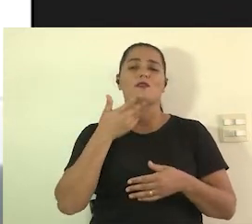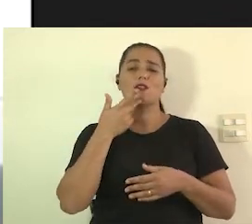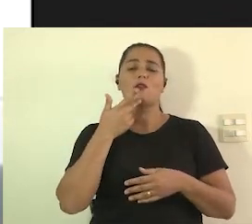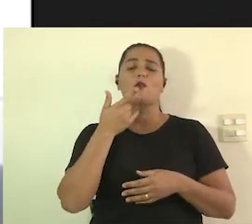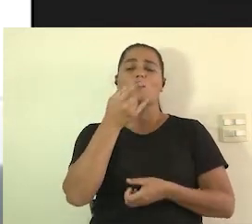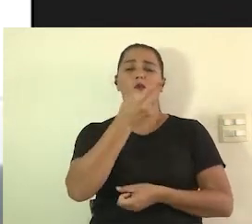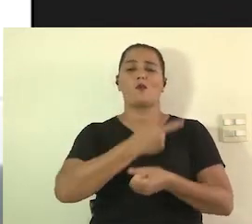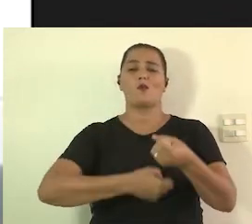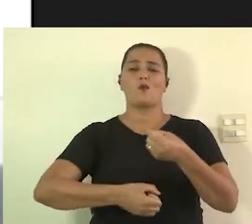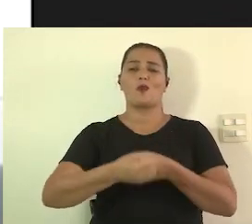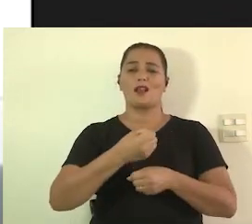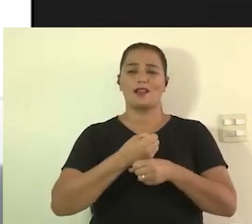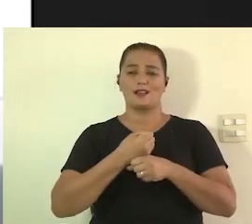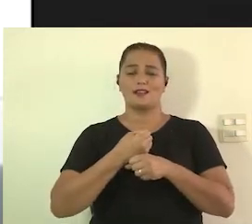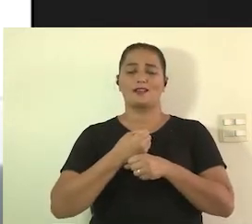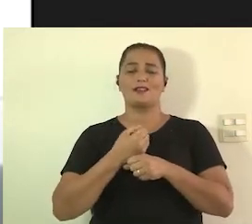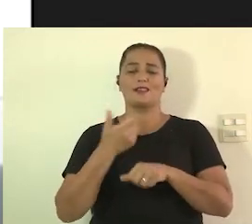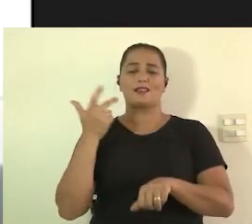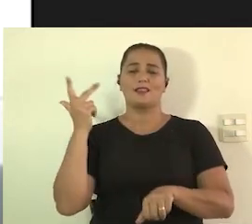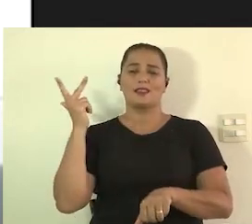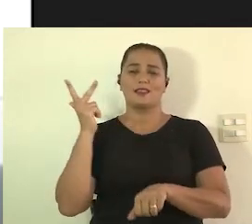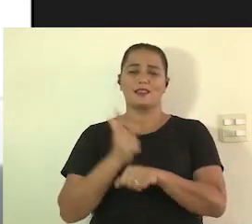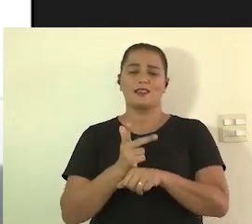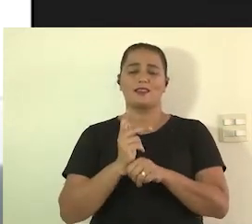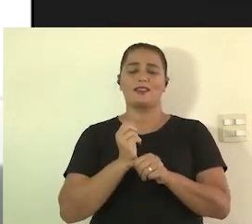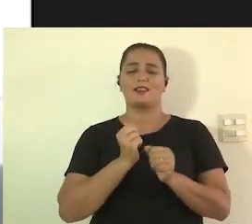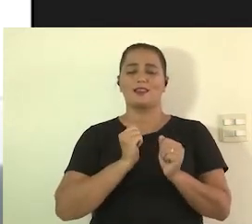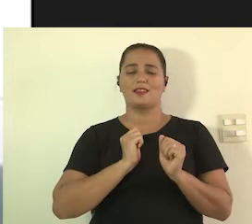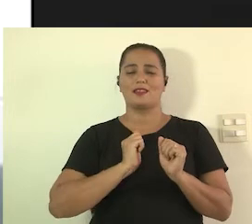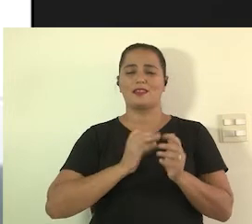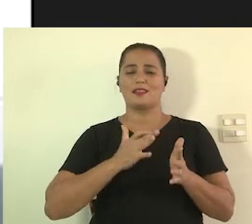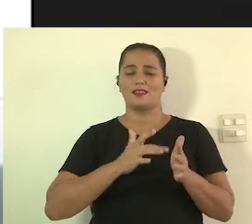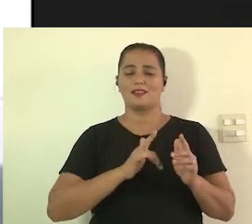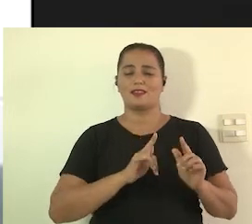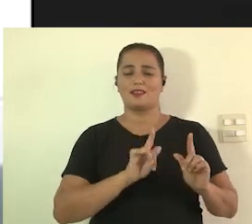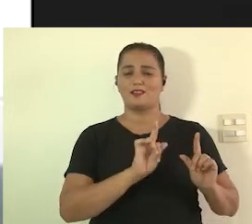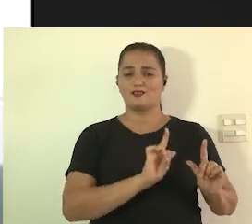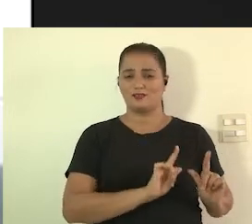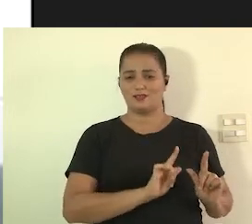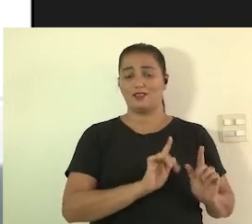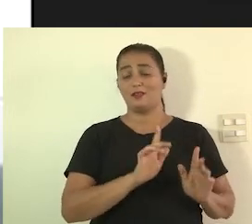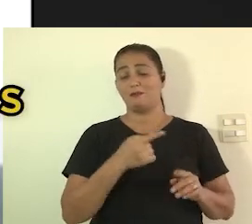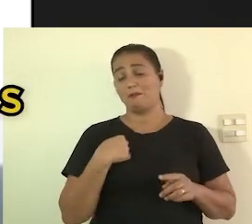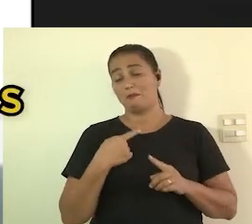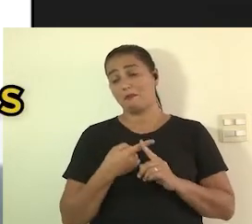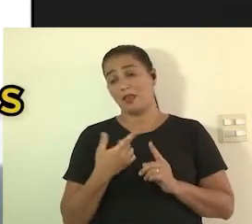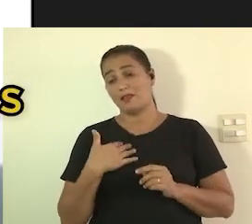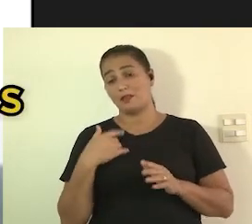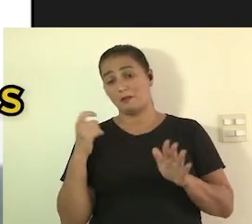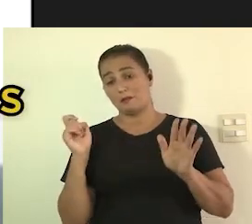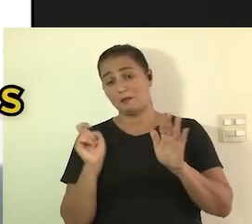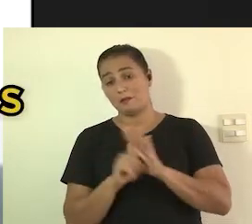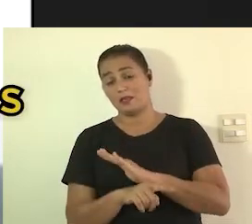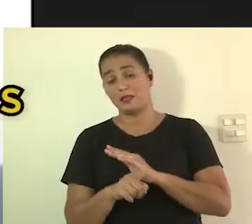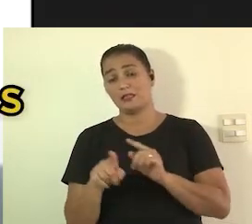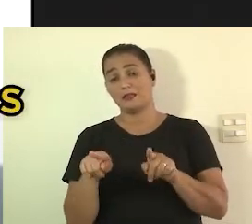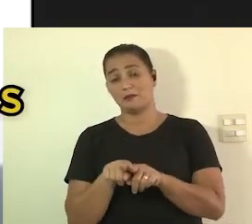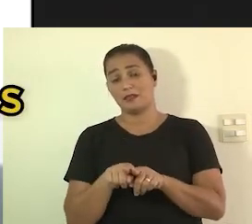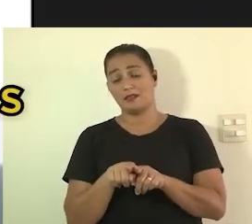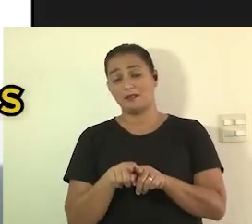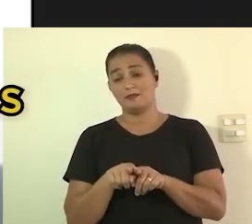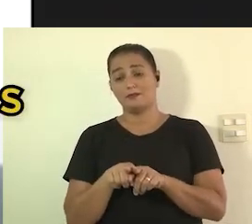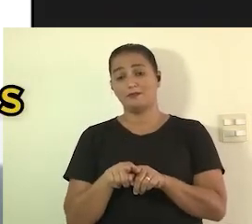boom de lives que tiveram a janela de Libras mas eu fico me perguntando também será que essa quantidade